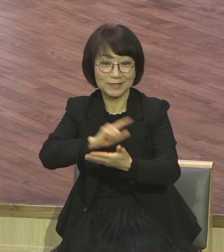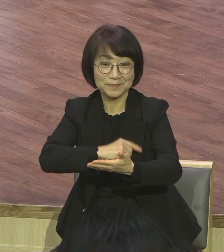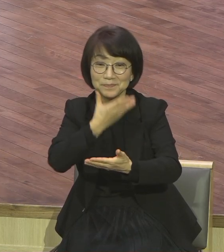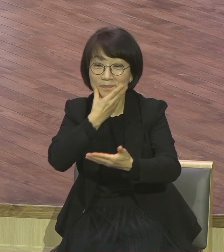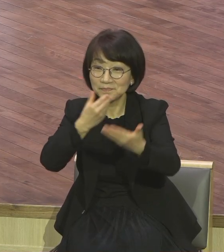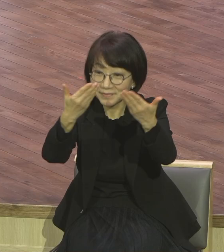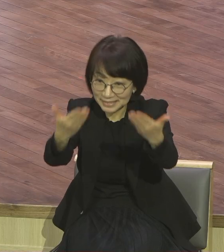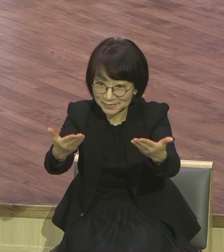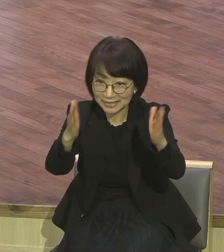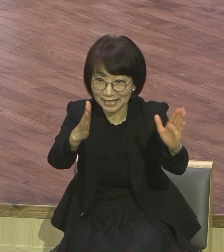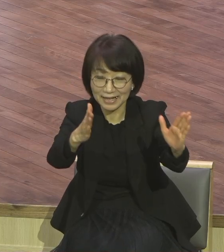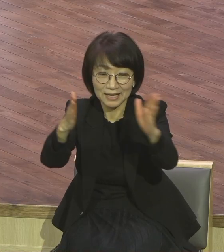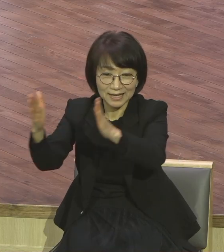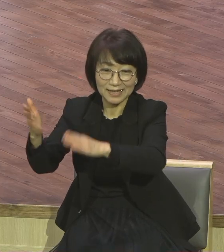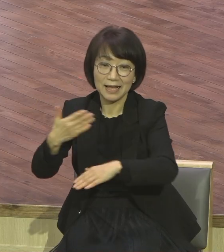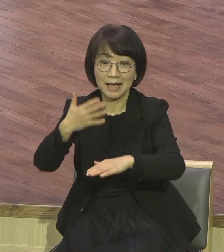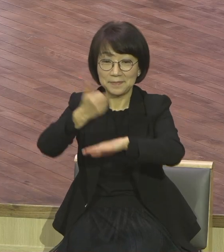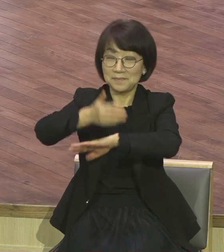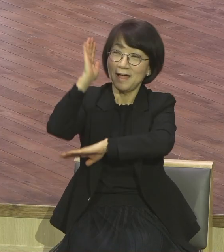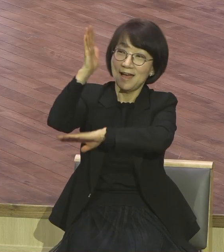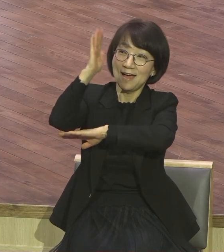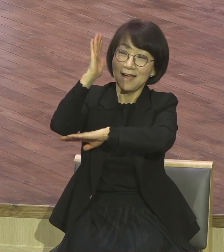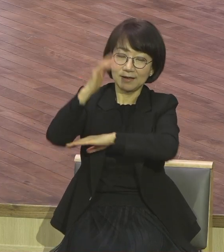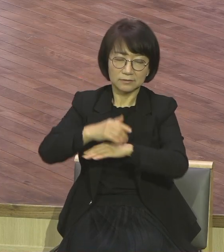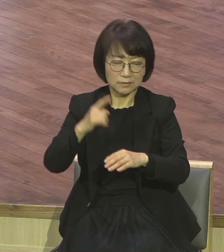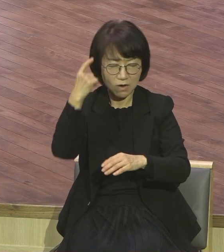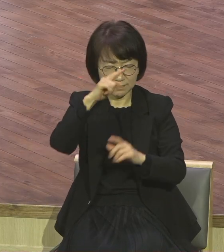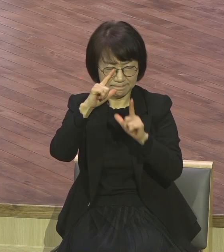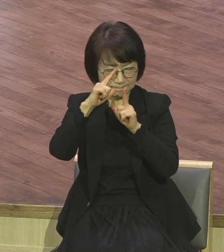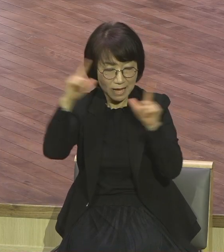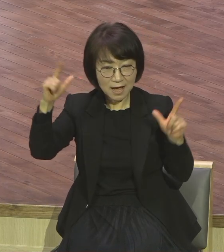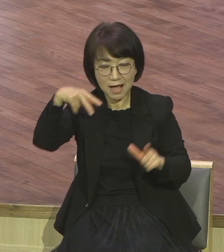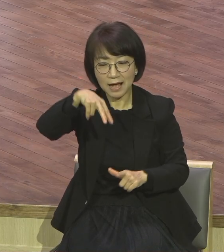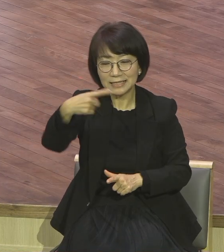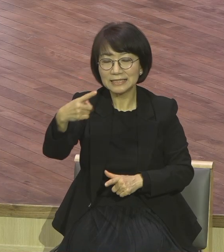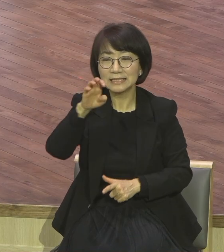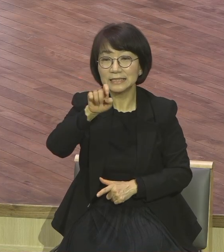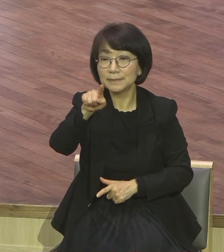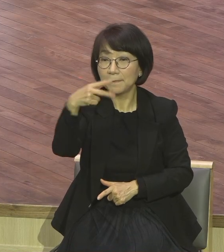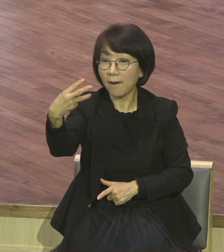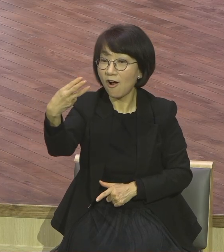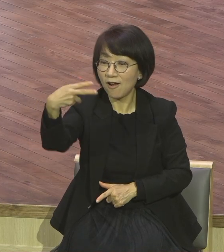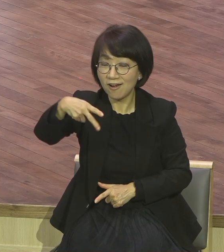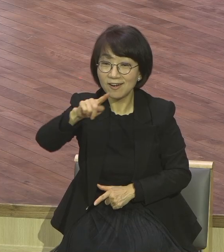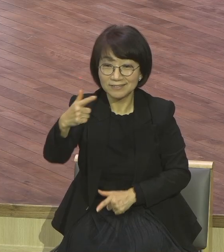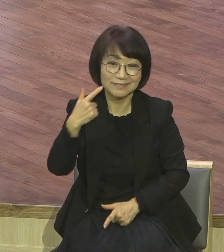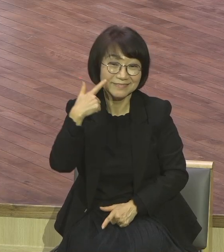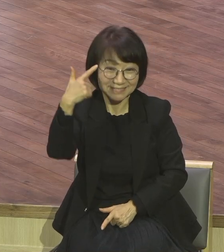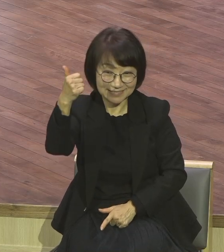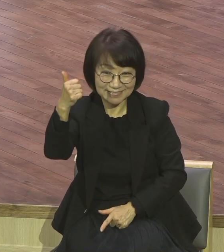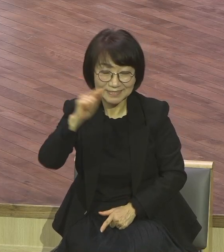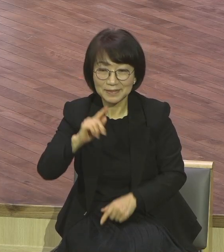유명한 설교가 스포츠 목사님 이를 말했습니다 하나님의 말씀을